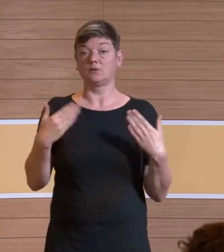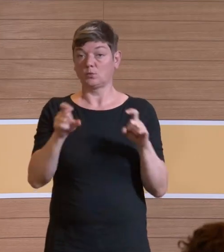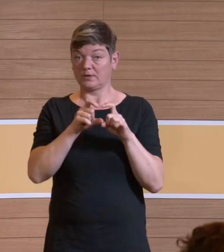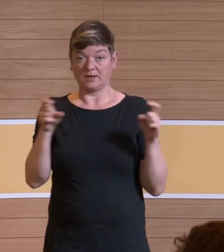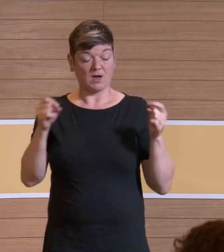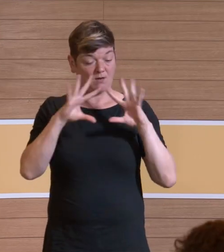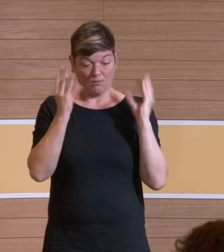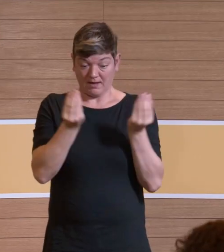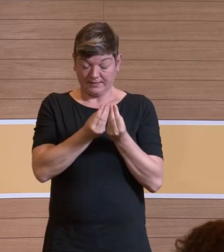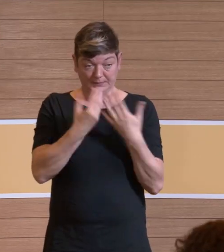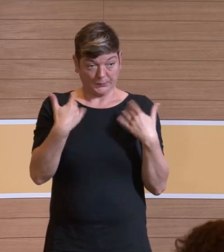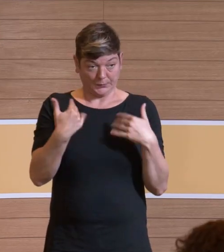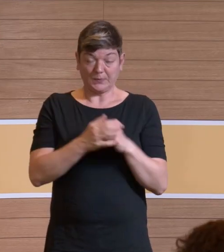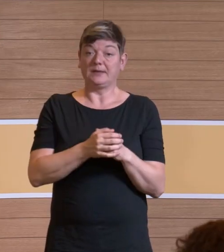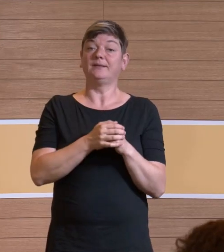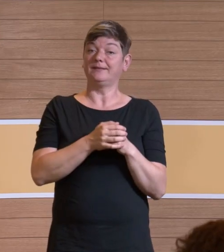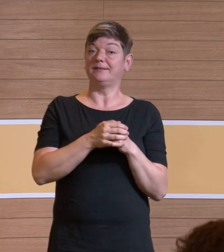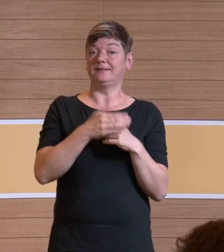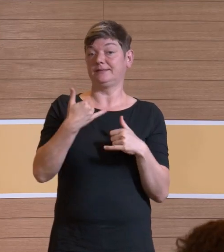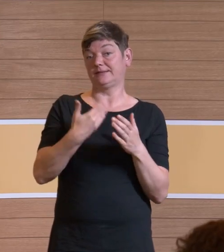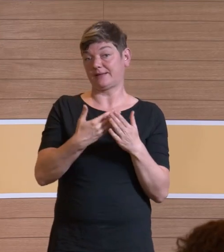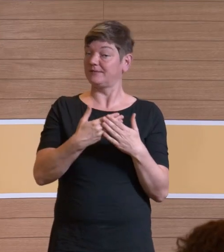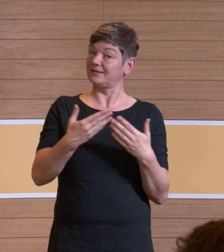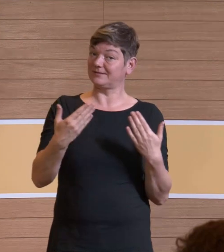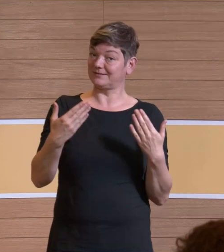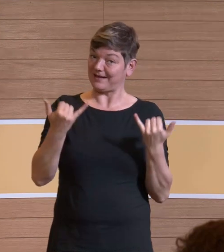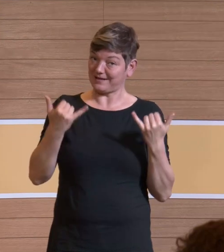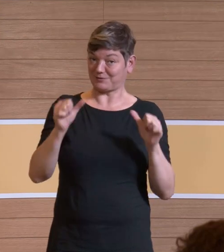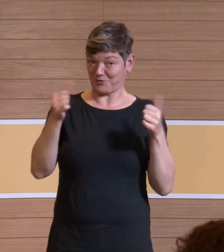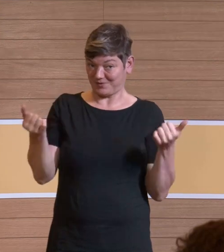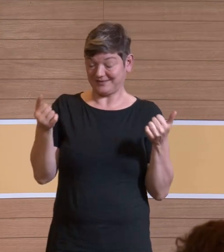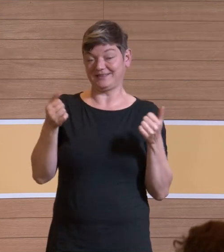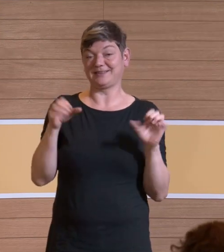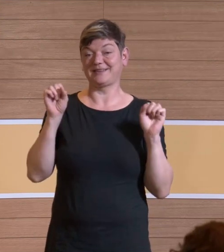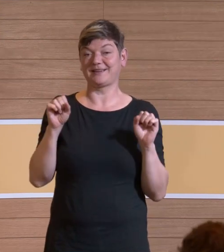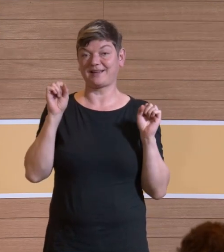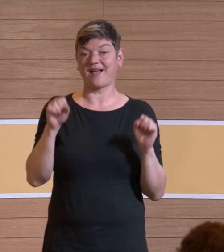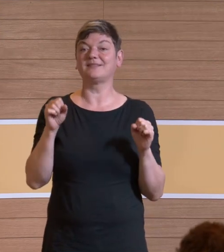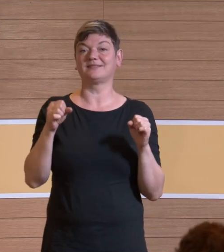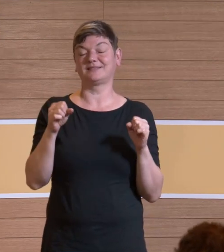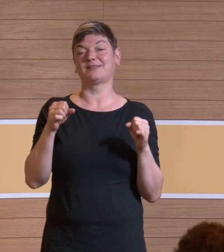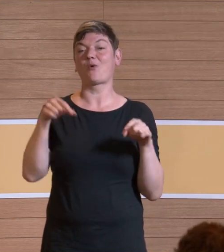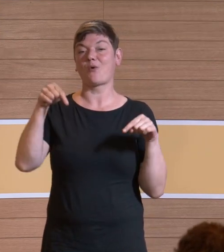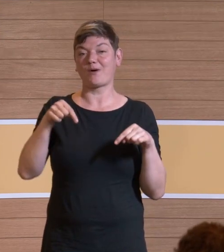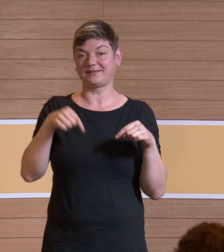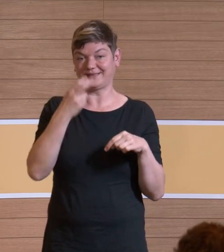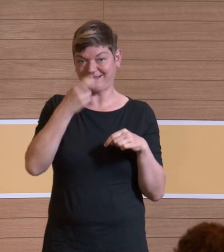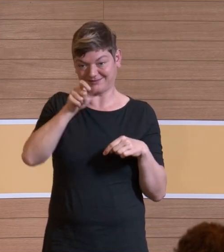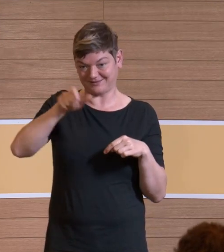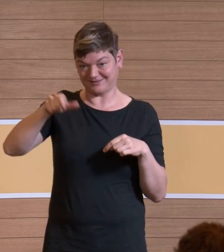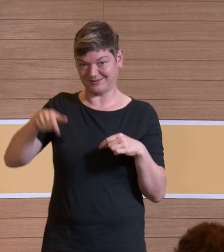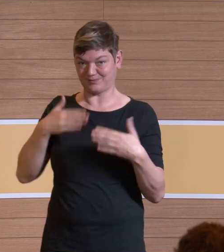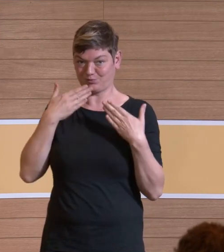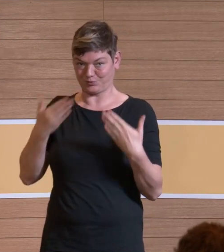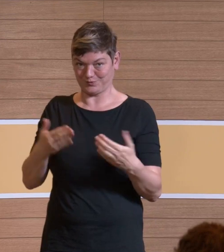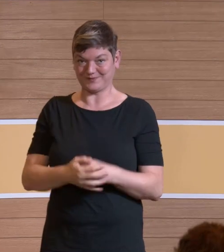ist die ganze Fragestellung. Und umso glücklicher bin ich, dass wir hinter mir an den Tischen vier